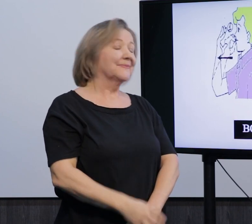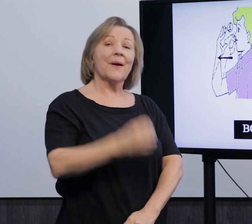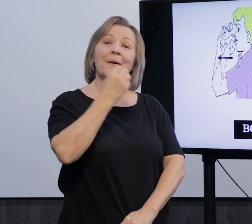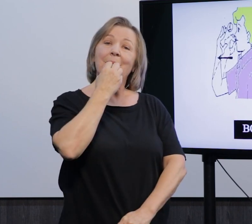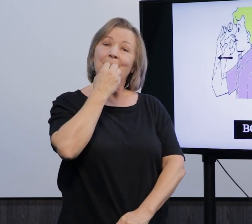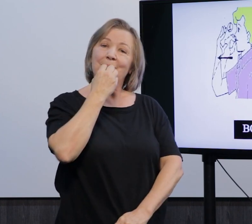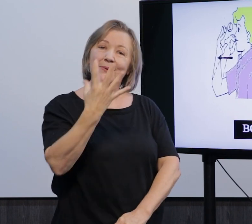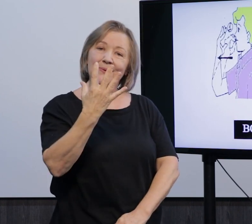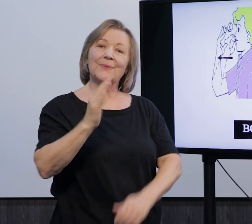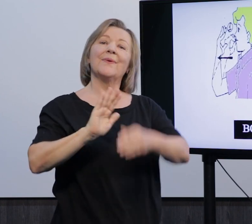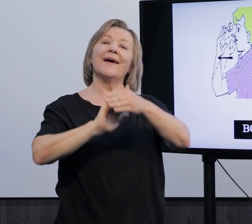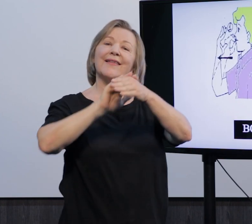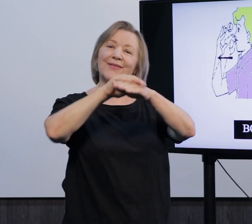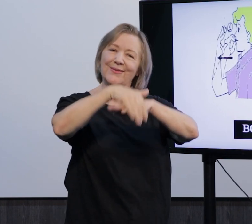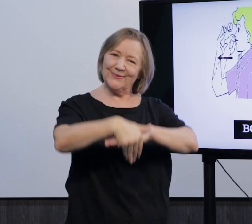Boa noite.